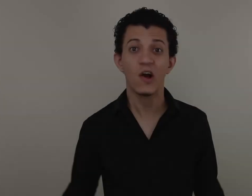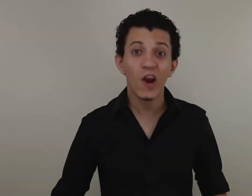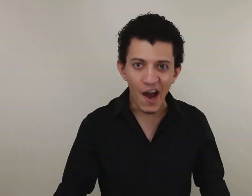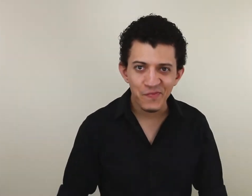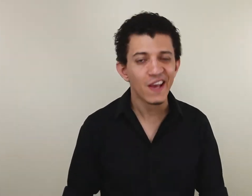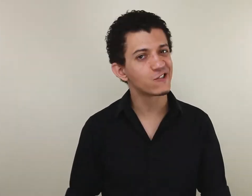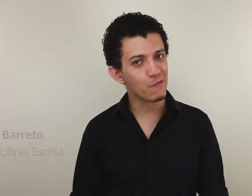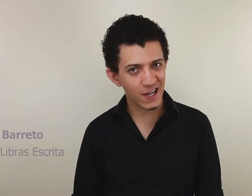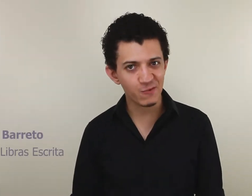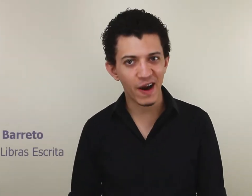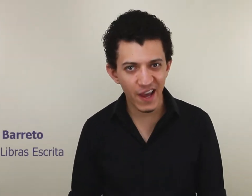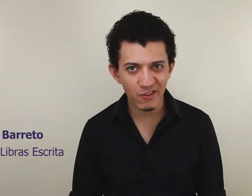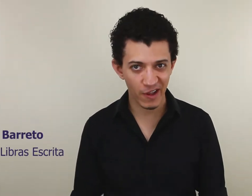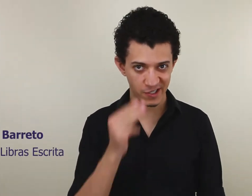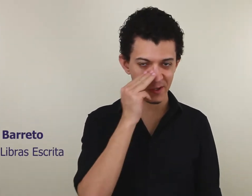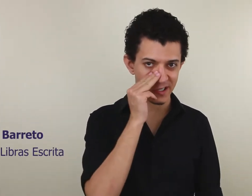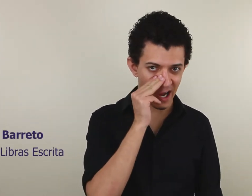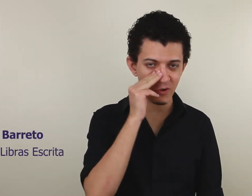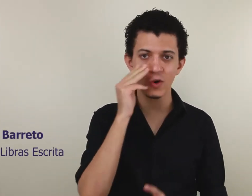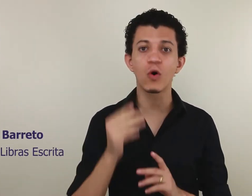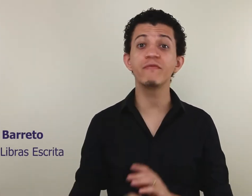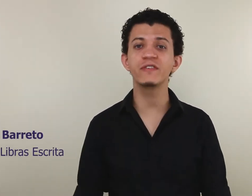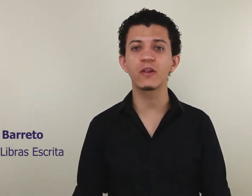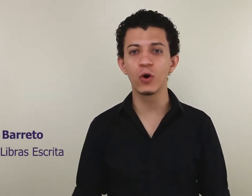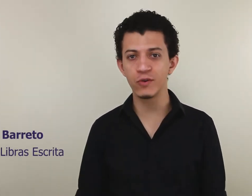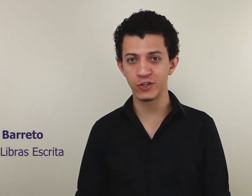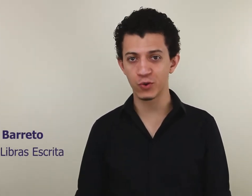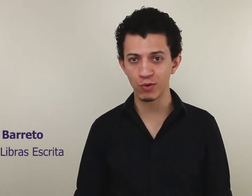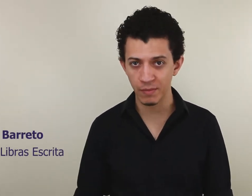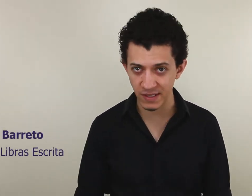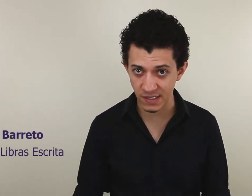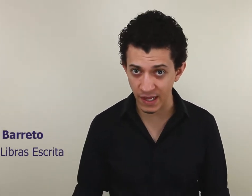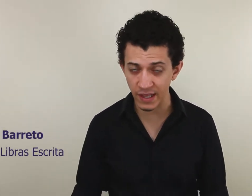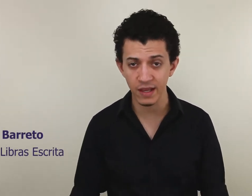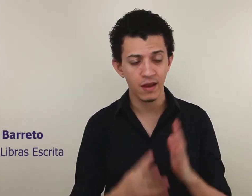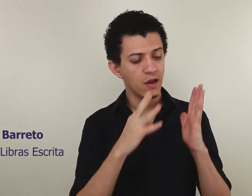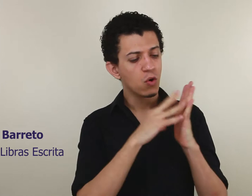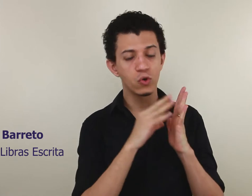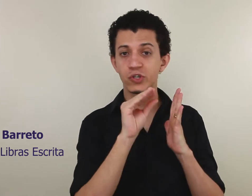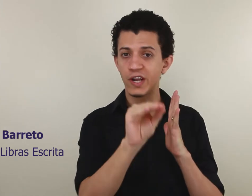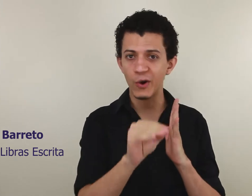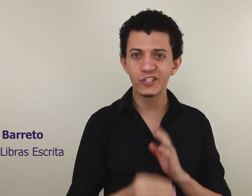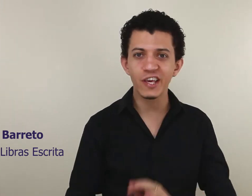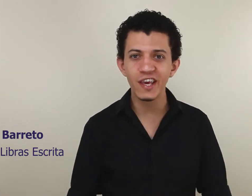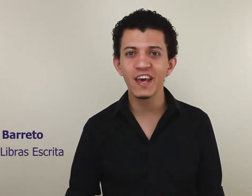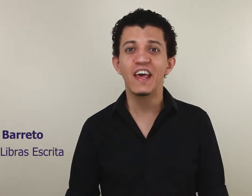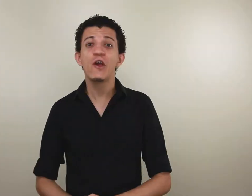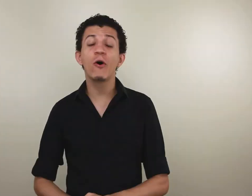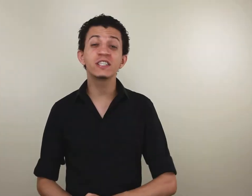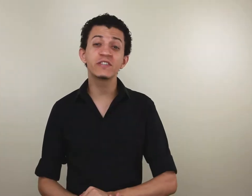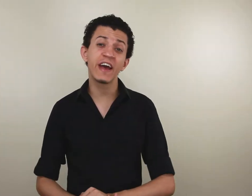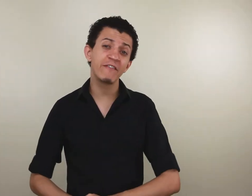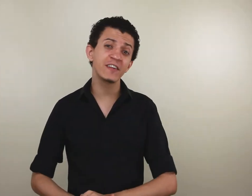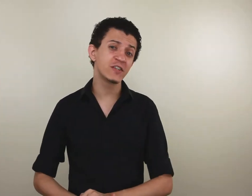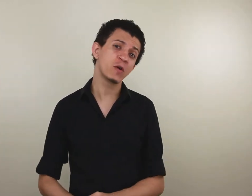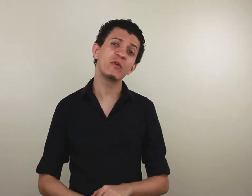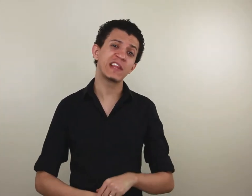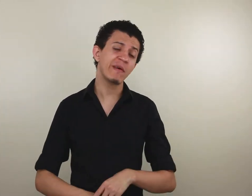Olá, eu sou o Márcio Barreto, este é meu sinal, sou cofundador do Instituto Libras Escrita, cujo sinal é este aqui, e hoje a vai refletir sobre um tema